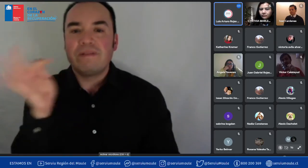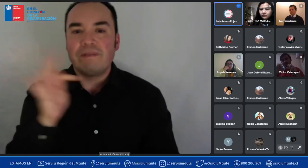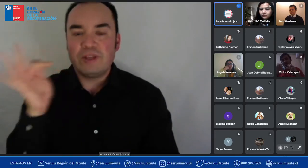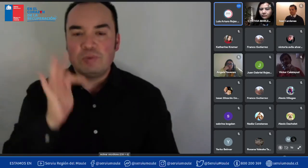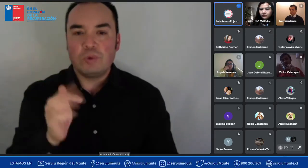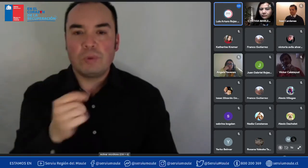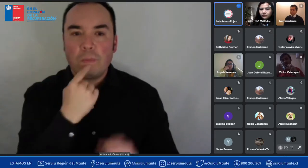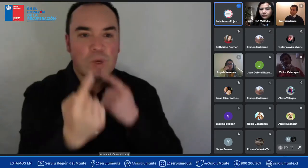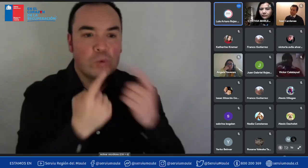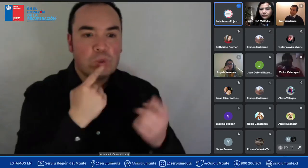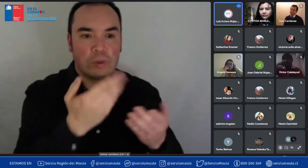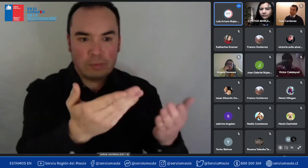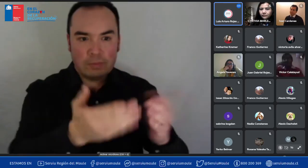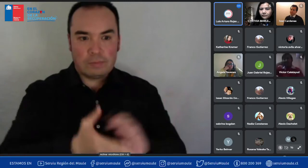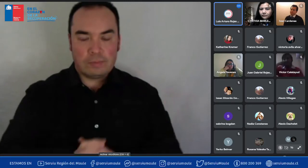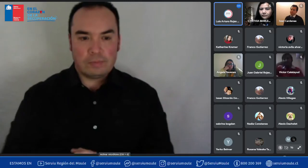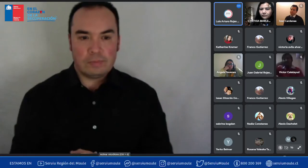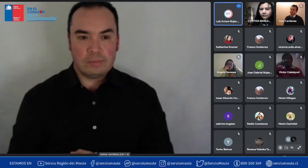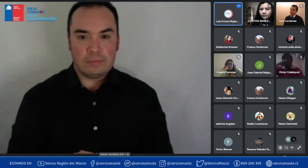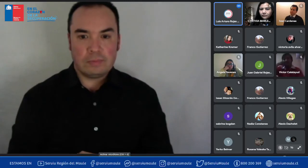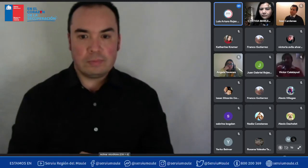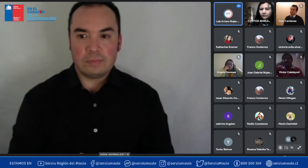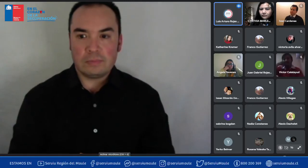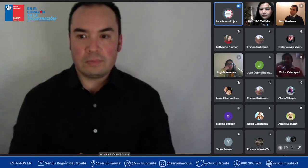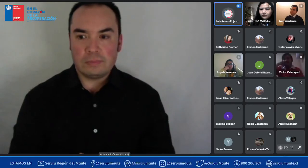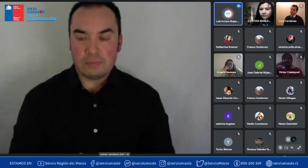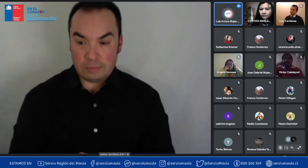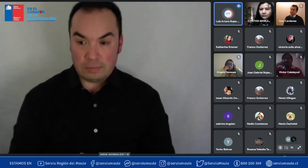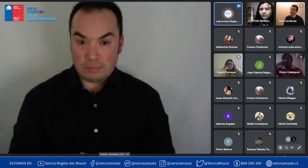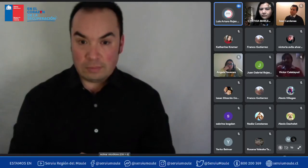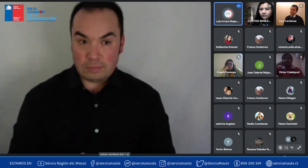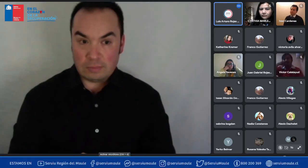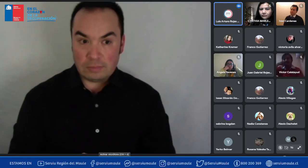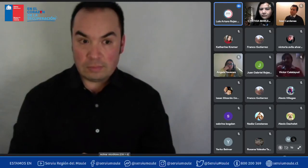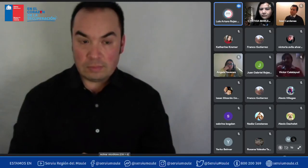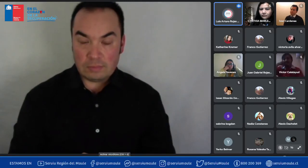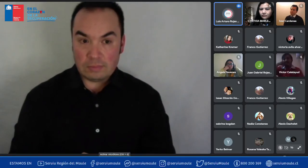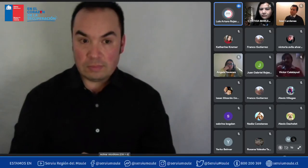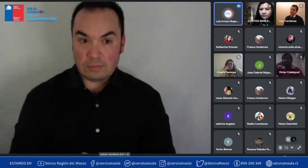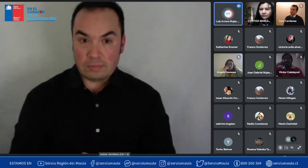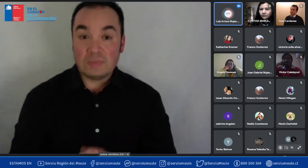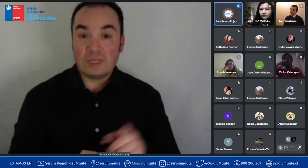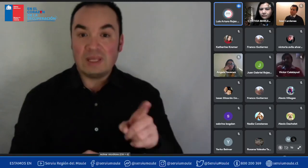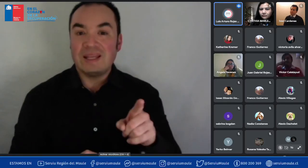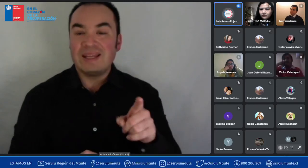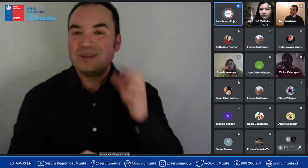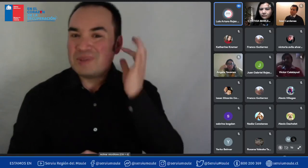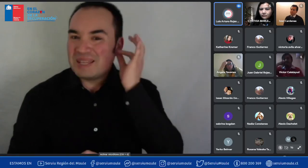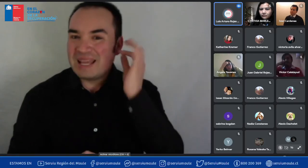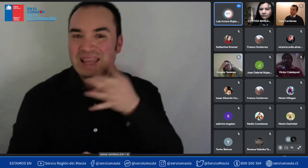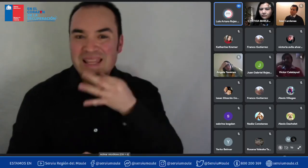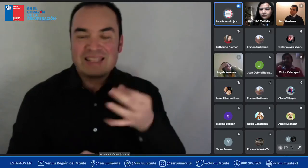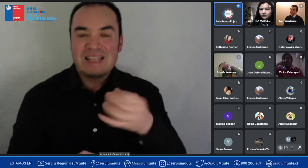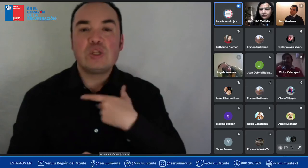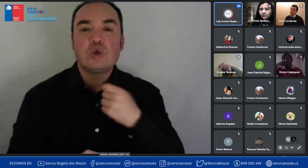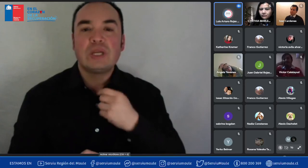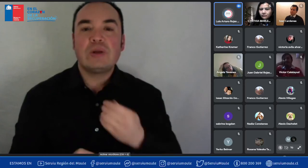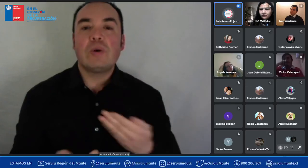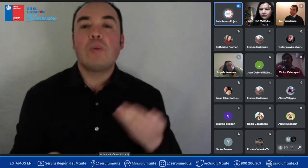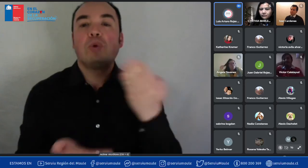¿ya? la consulta dice quiero postular el DC49 estoy en el 40% del registro social de hogares ¿puedo postular a la compra